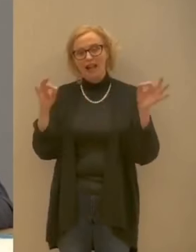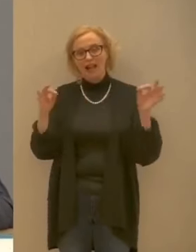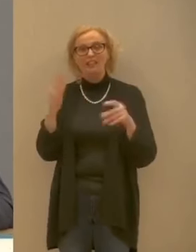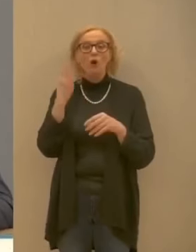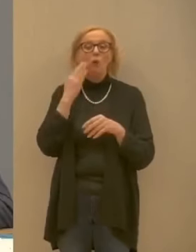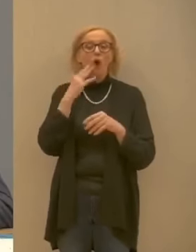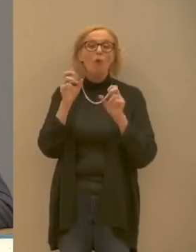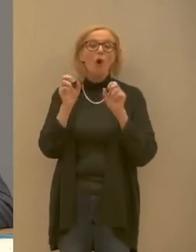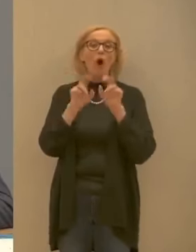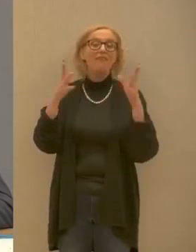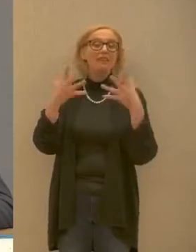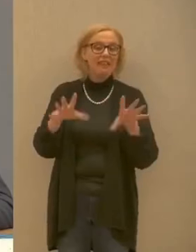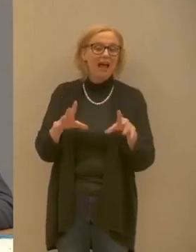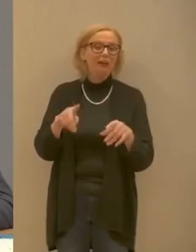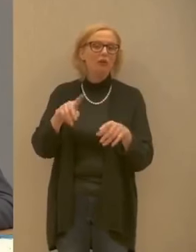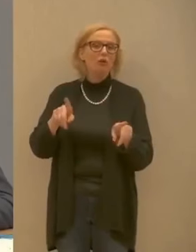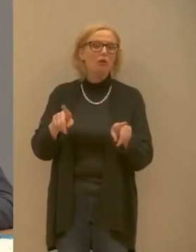non è che